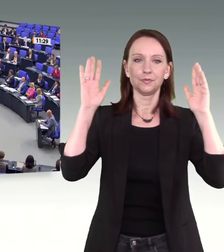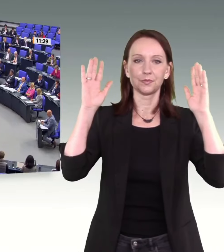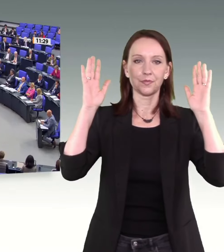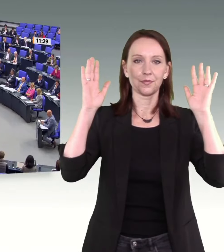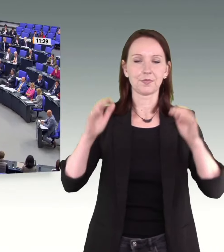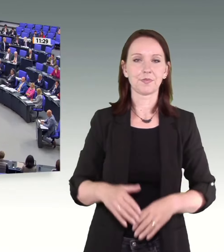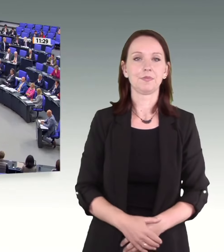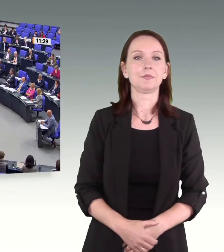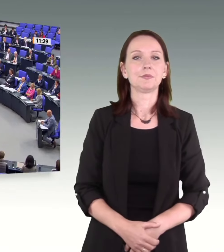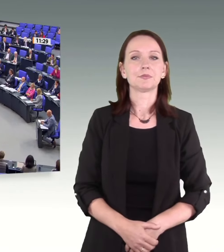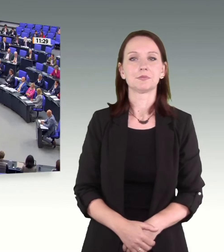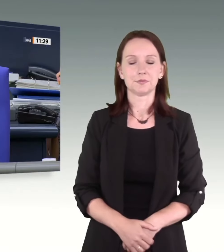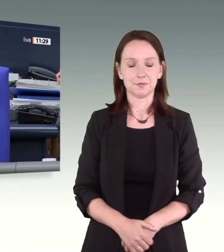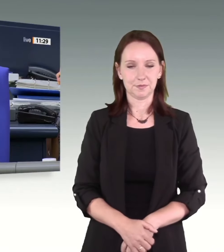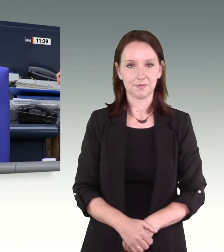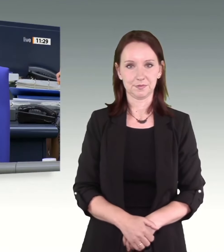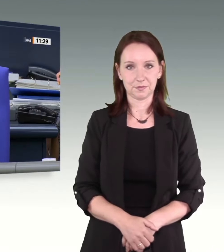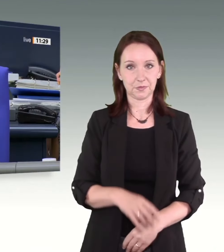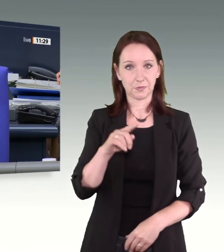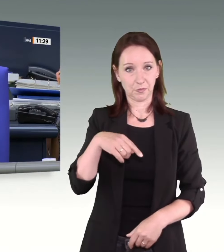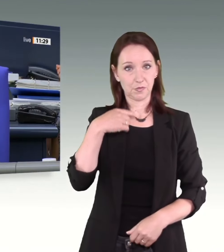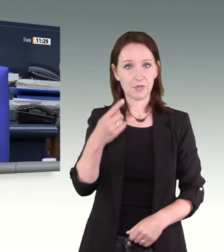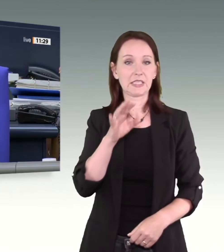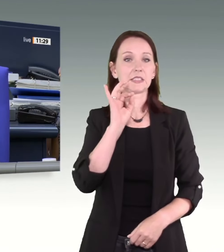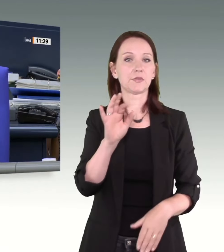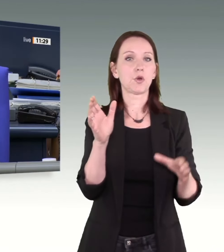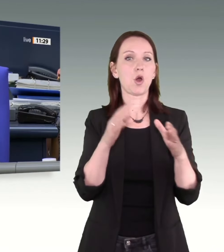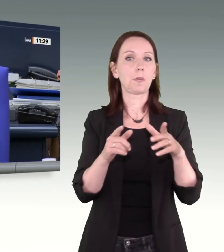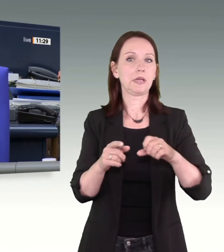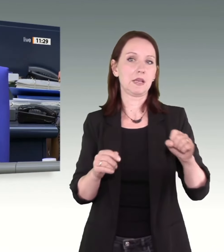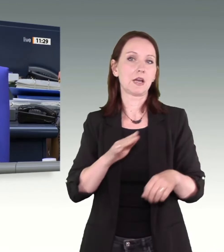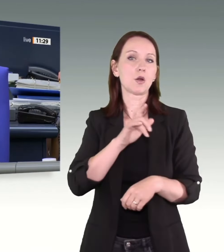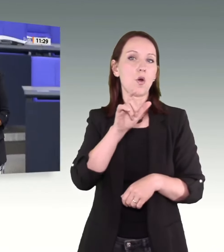Nächste Rednerin ist die Kollegin Gökei Akpulut für die Gruppe Die Linke.